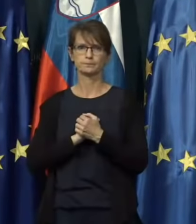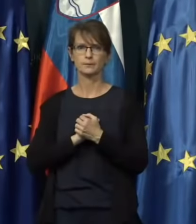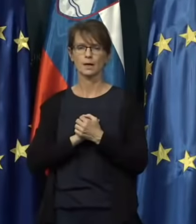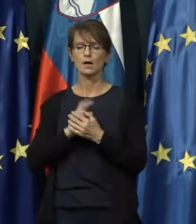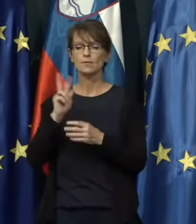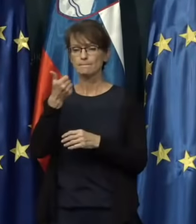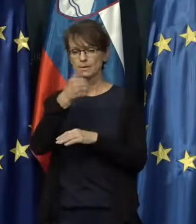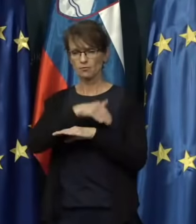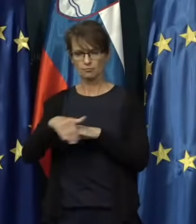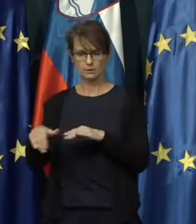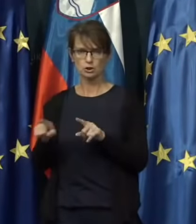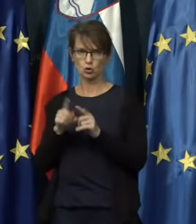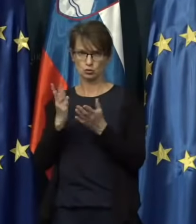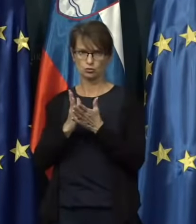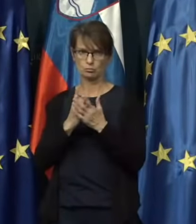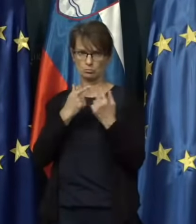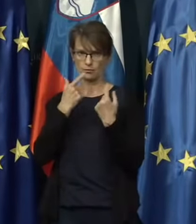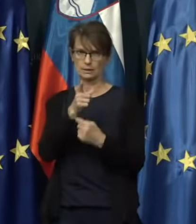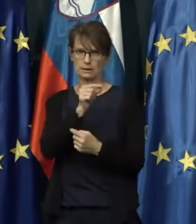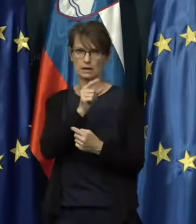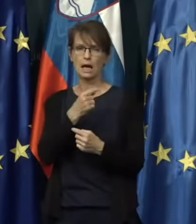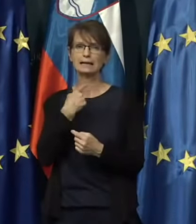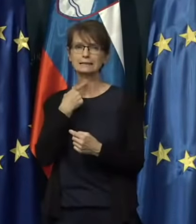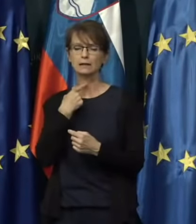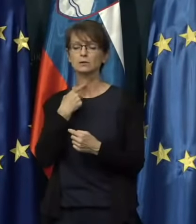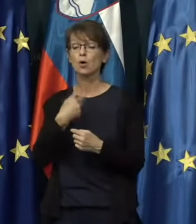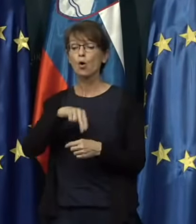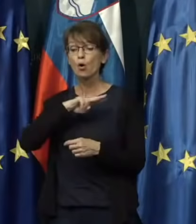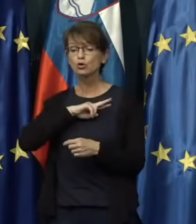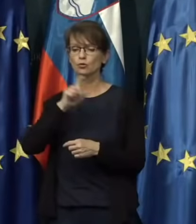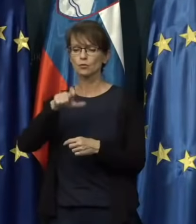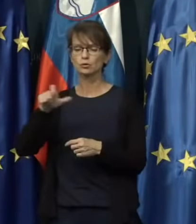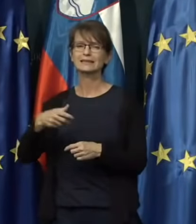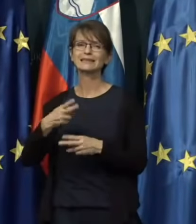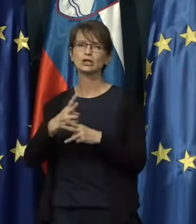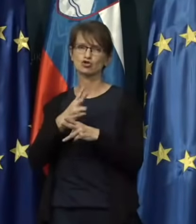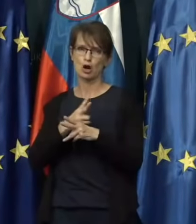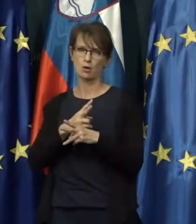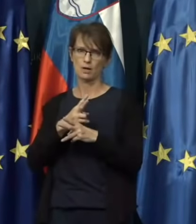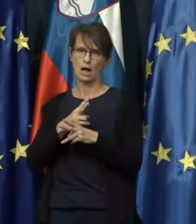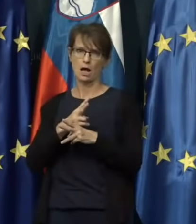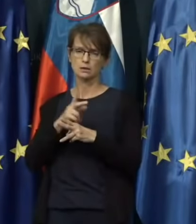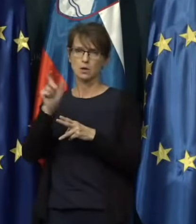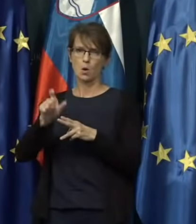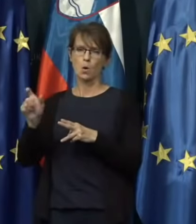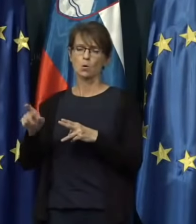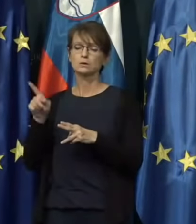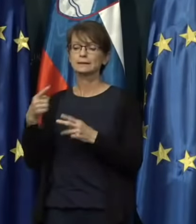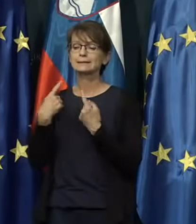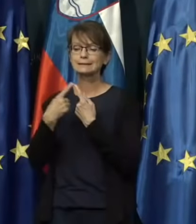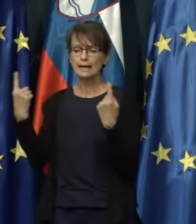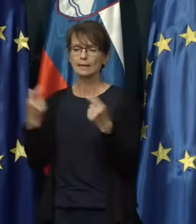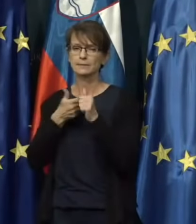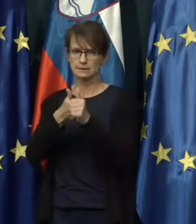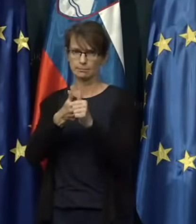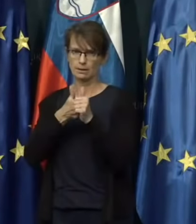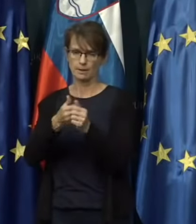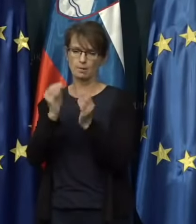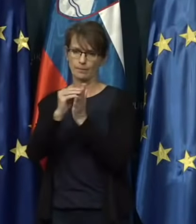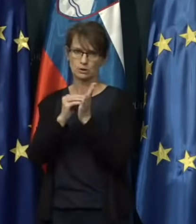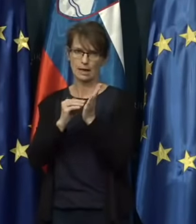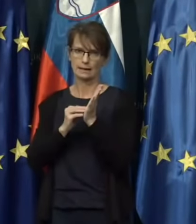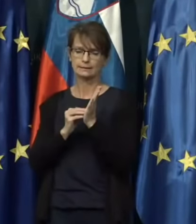vrsti, kot sva oba s kolegom Gantarjem povedala, je odgovornost državljanov, da tudi na nek način spremljajo te podatke.